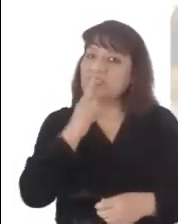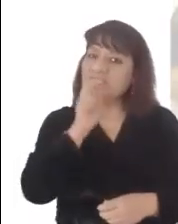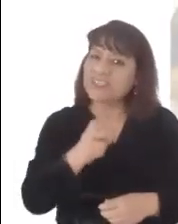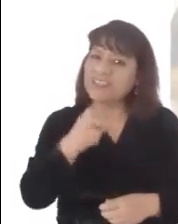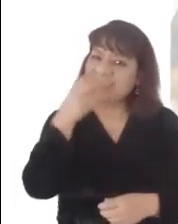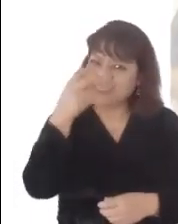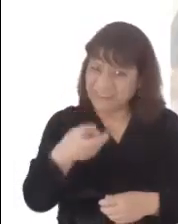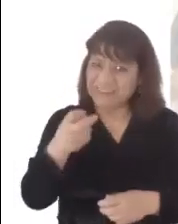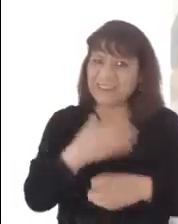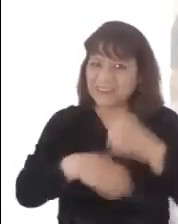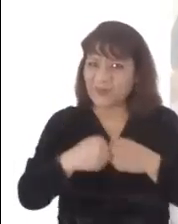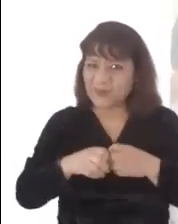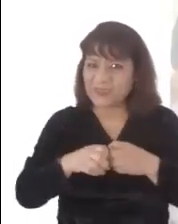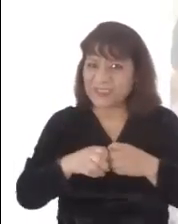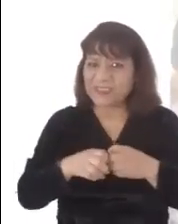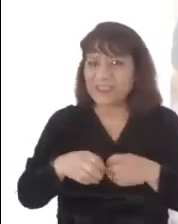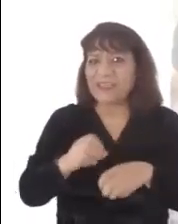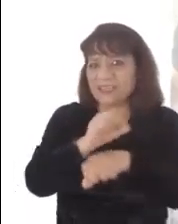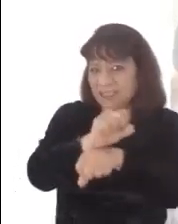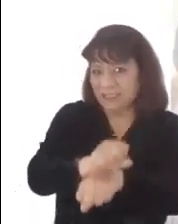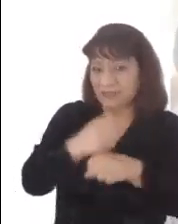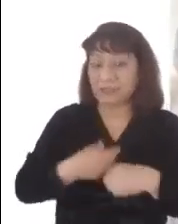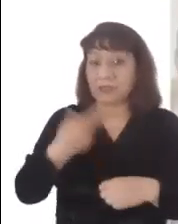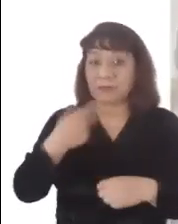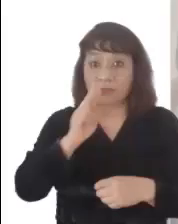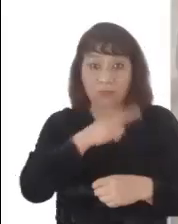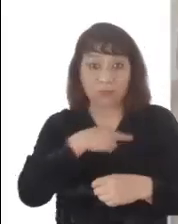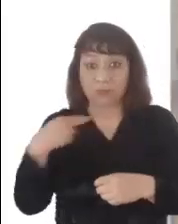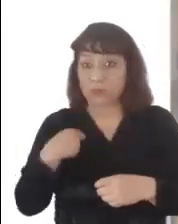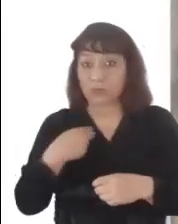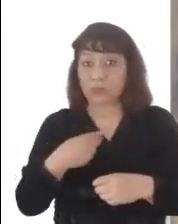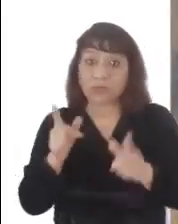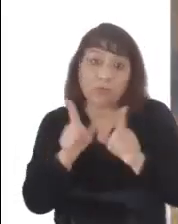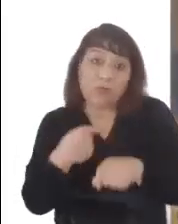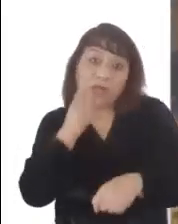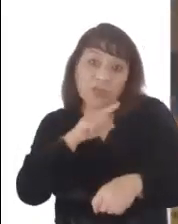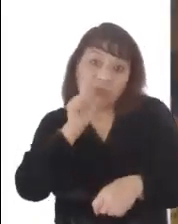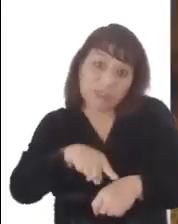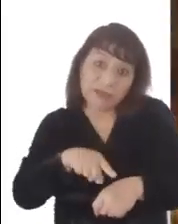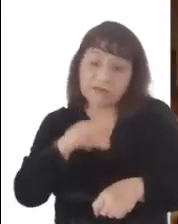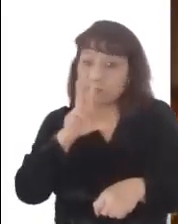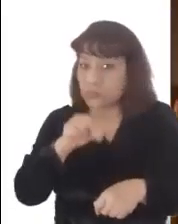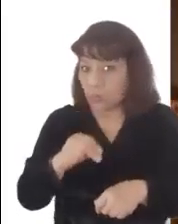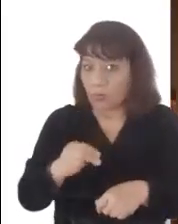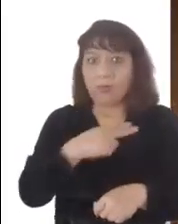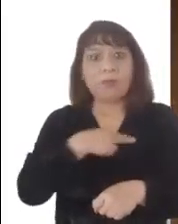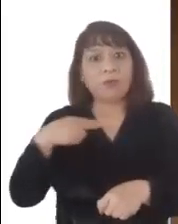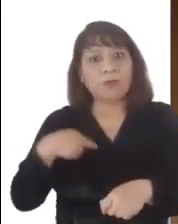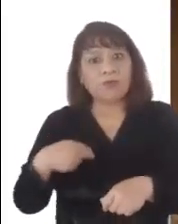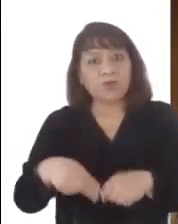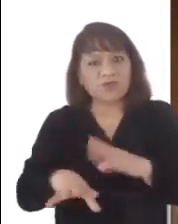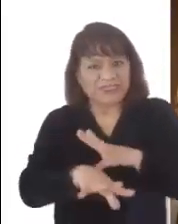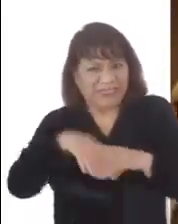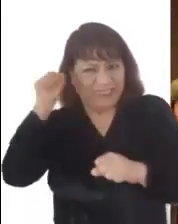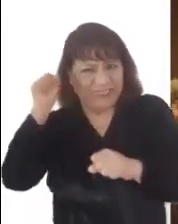todas estas esclavitudes. Pero no basta la denuncia. Hay que expulsar de